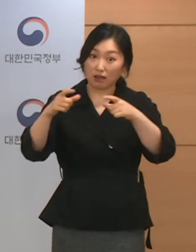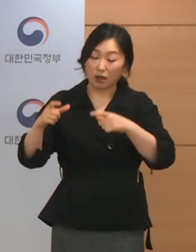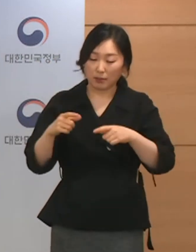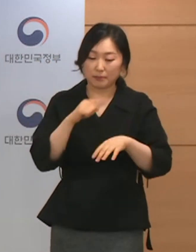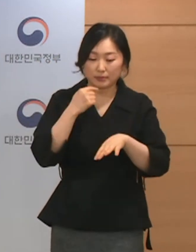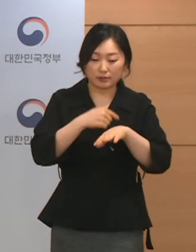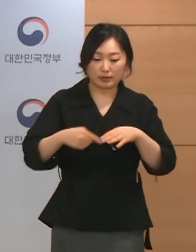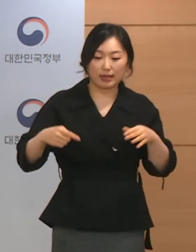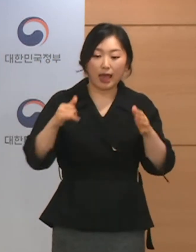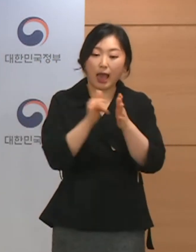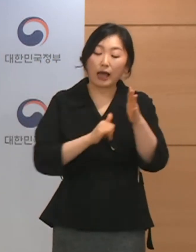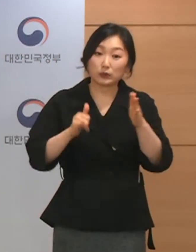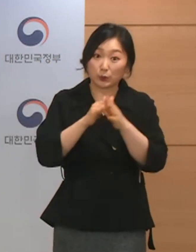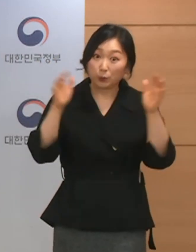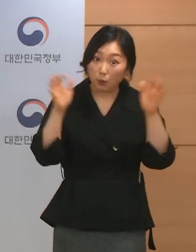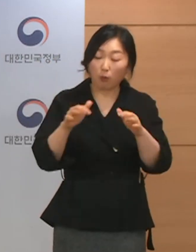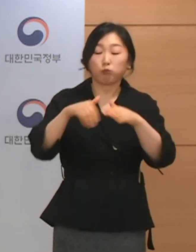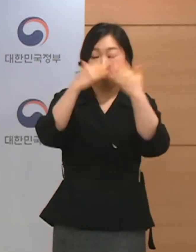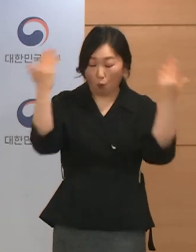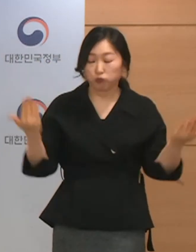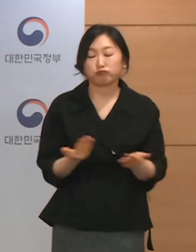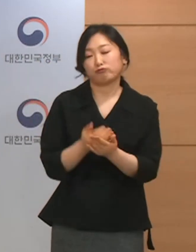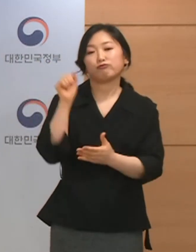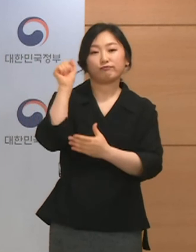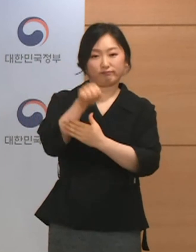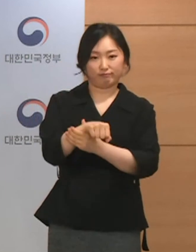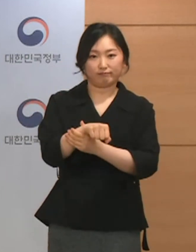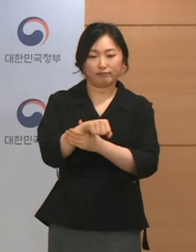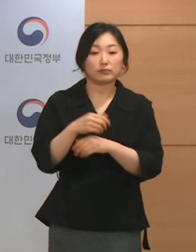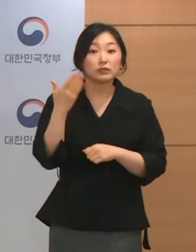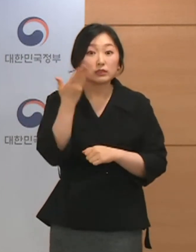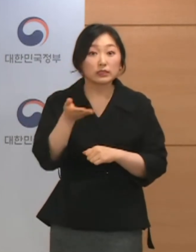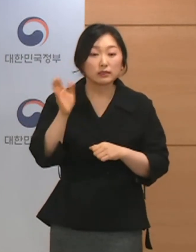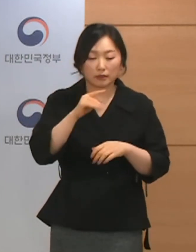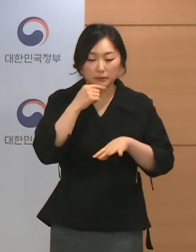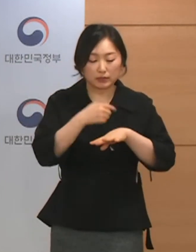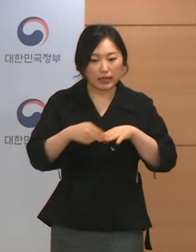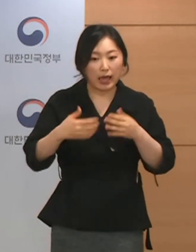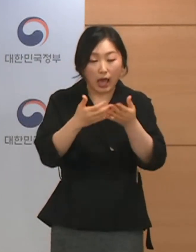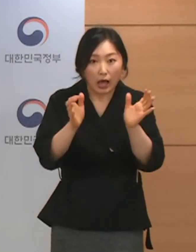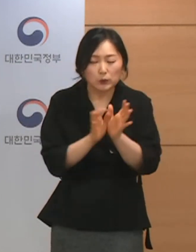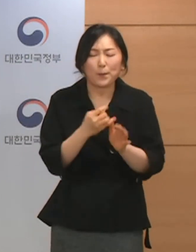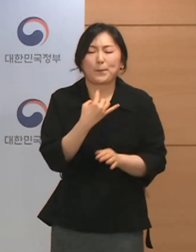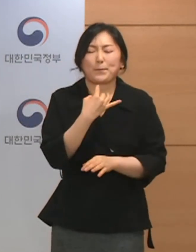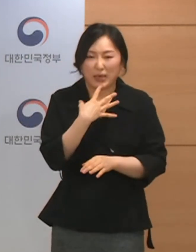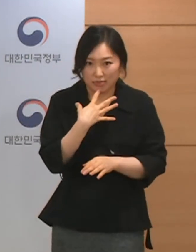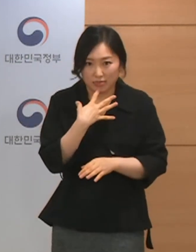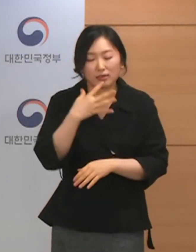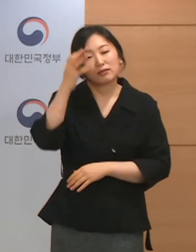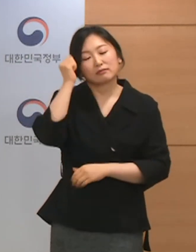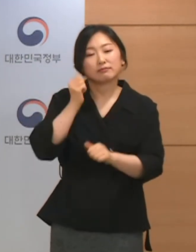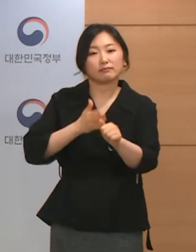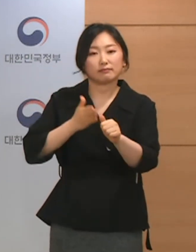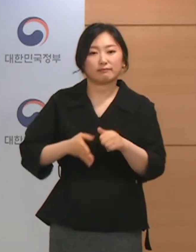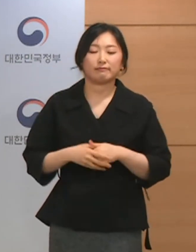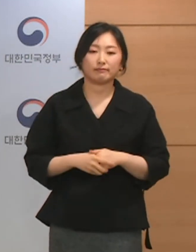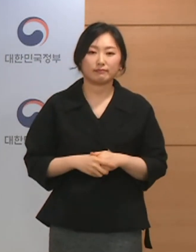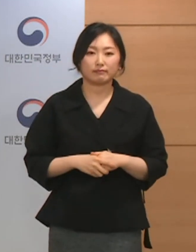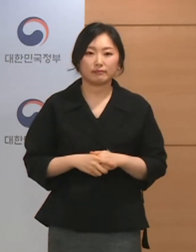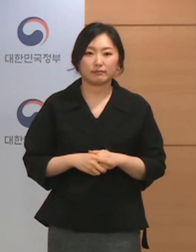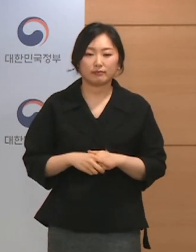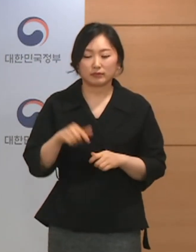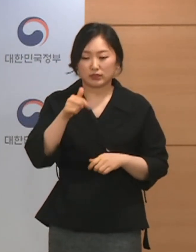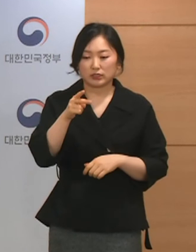모임에 있어서는 모두 허용이 됩니다. 다만 직계가족에 한정된다는 점도 함께 기억해 주시기 바랍니다. 네